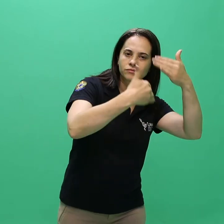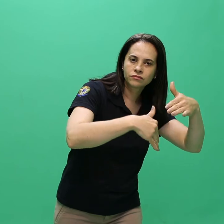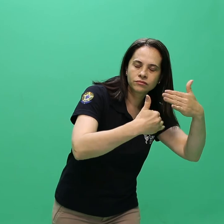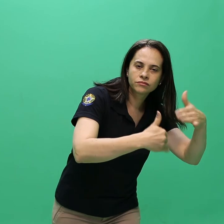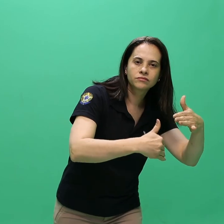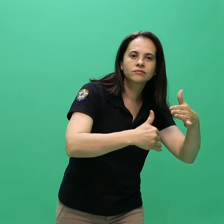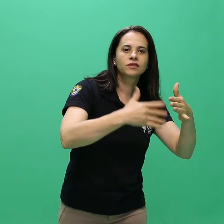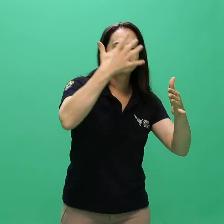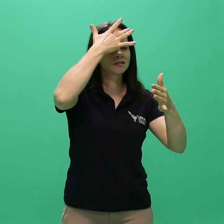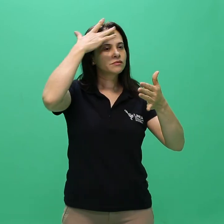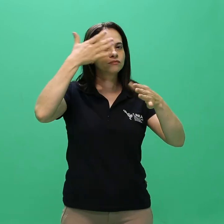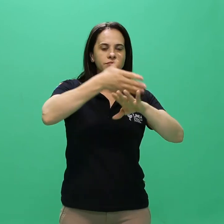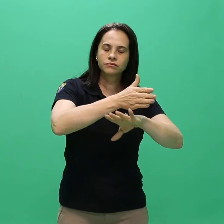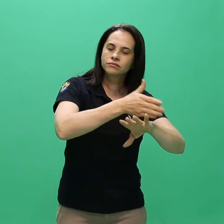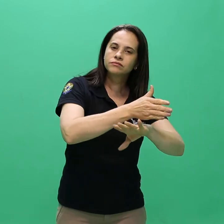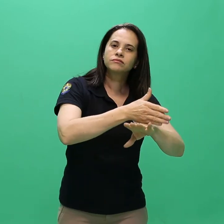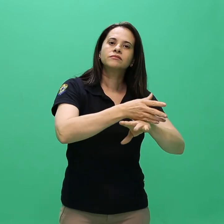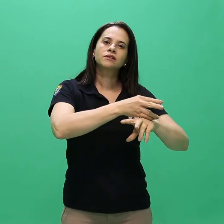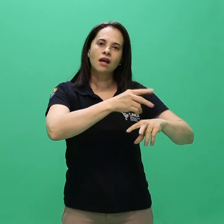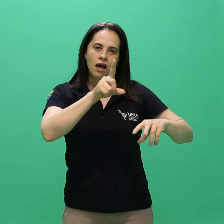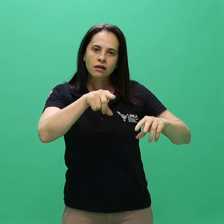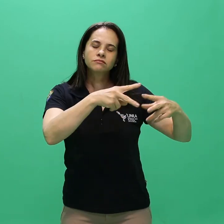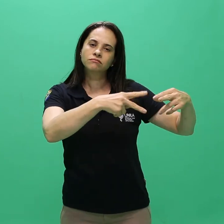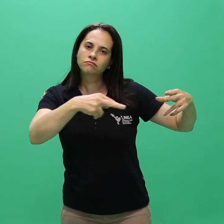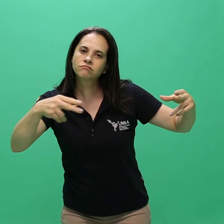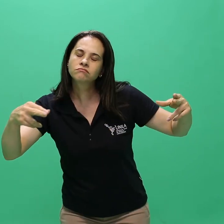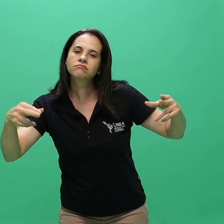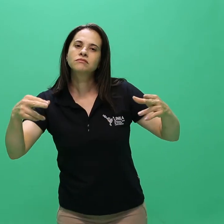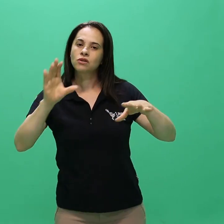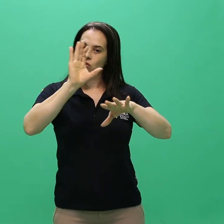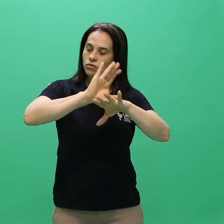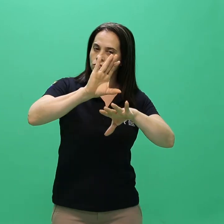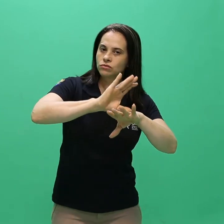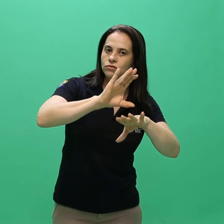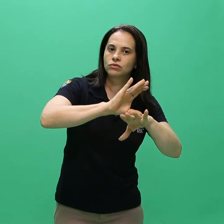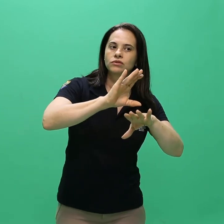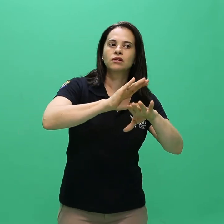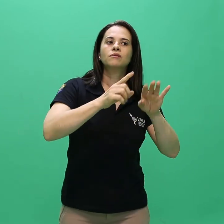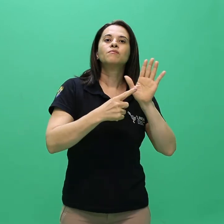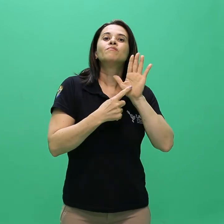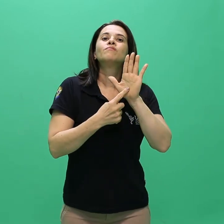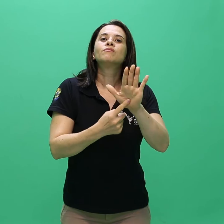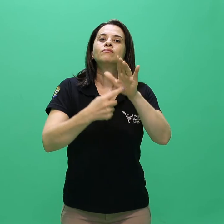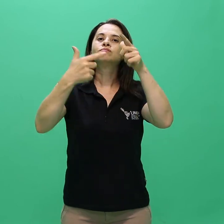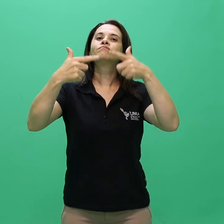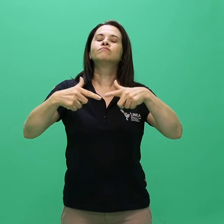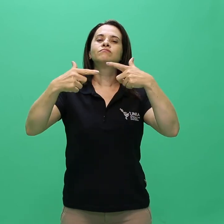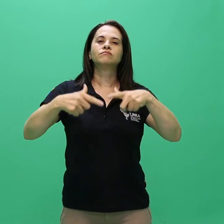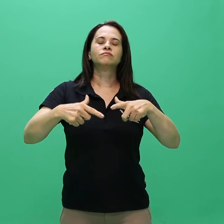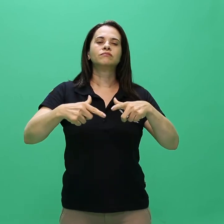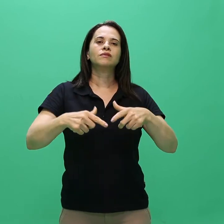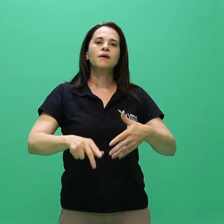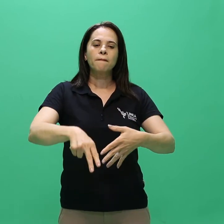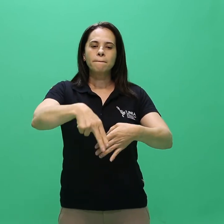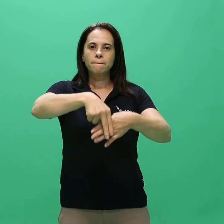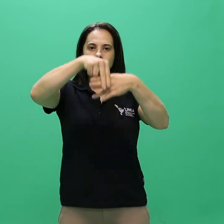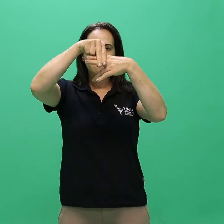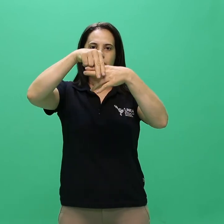diferenciam-se por curso e estão previstas no anexo 3 do presente edital, podendo incluir provas de